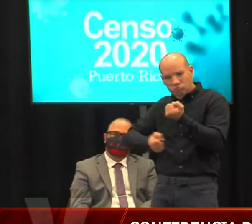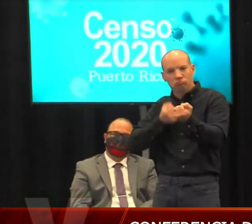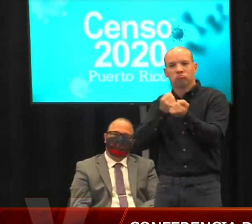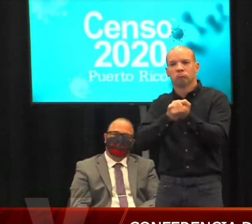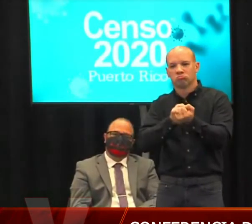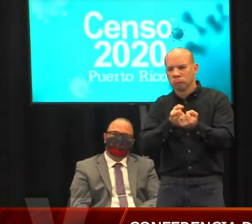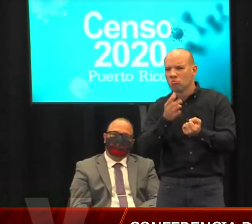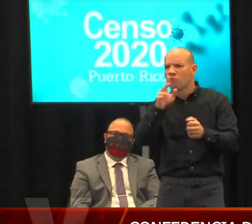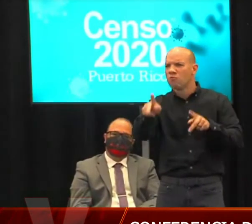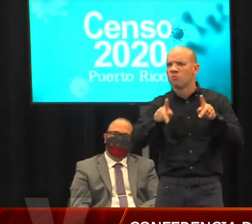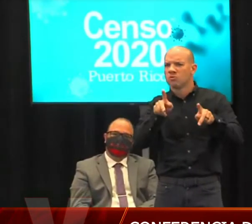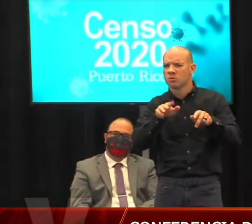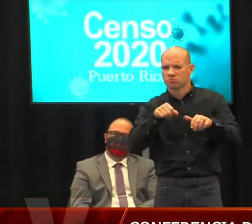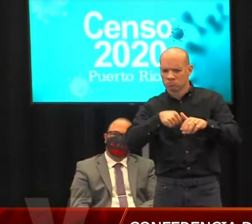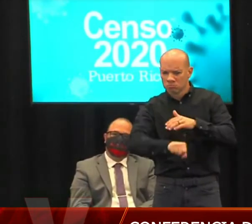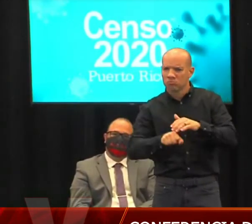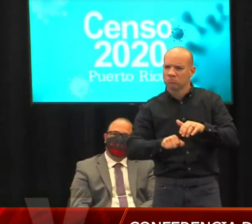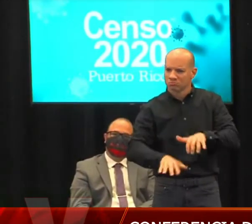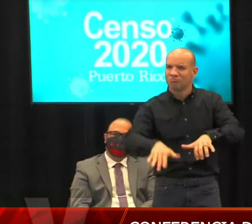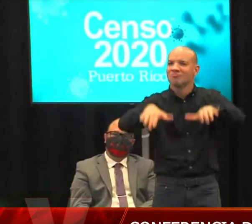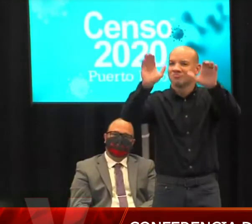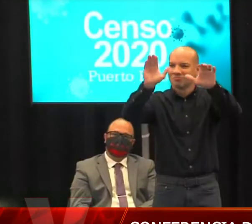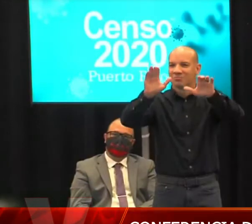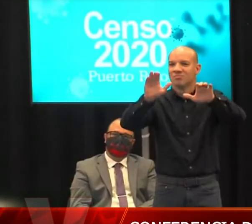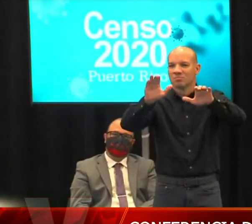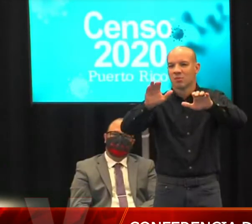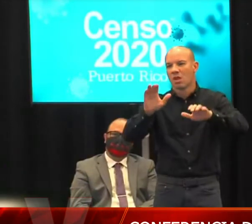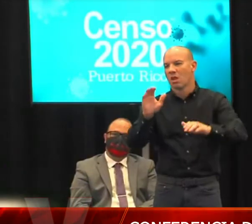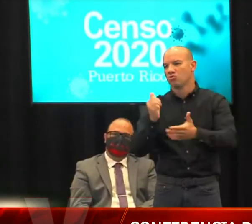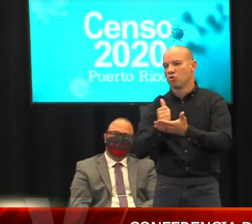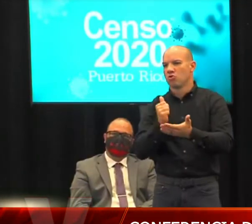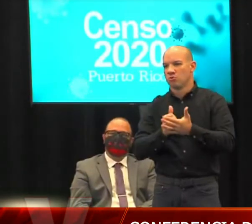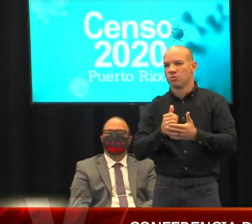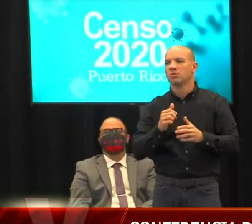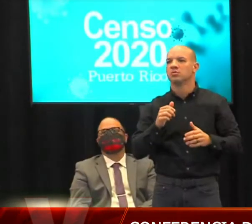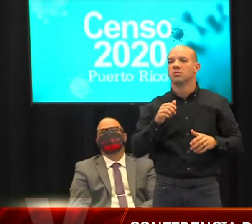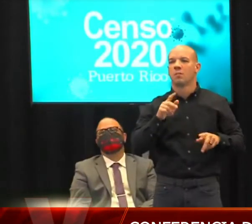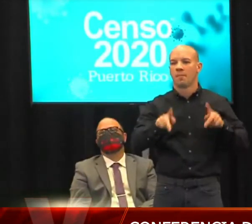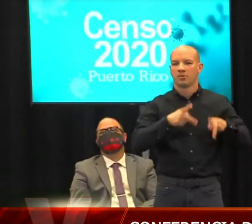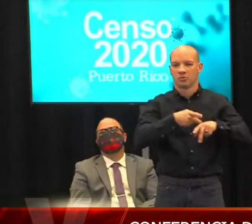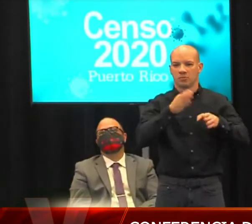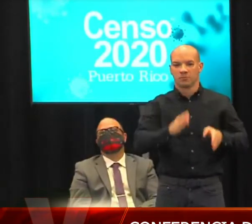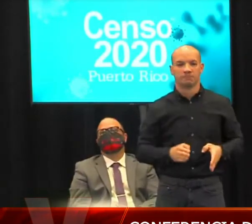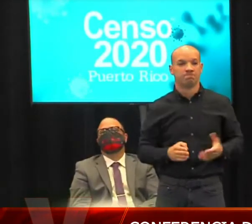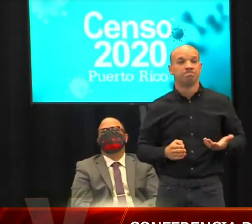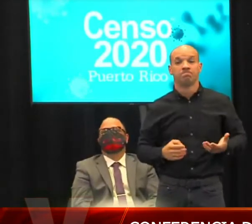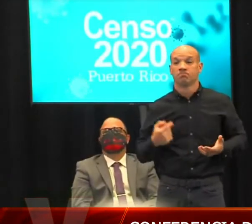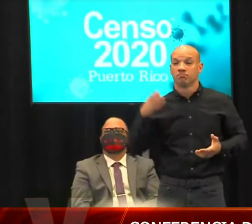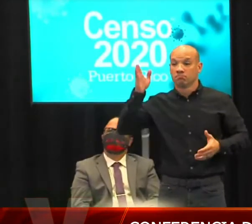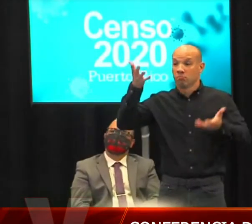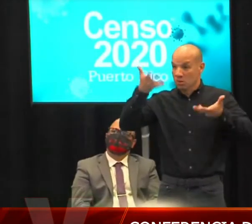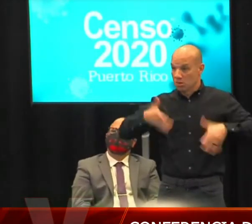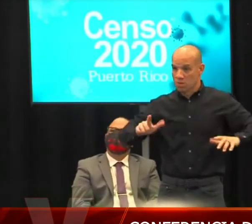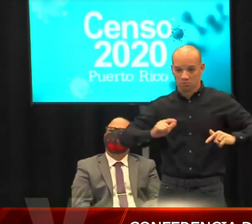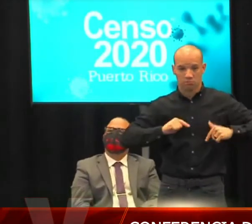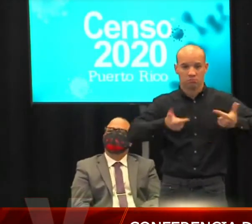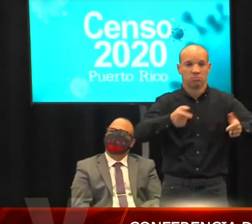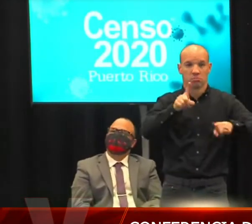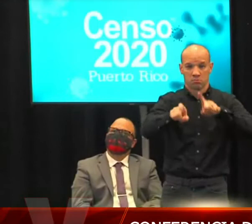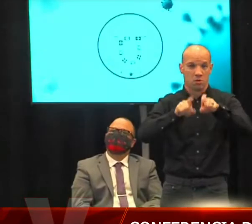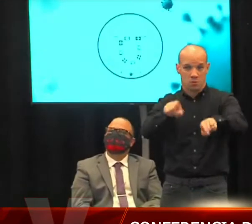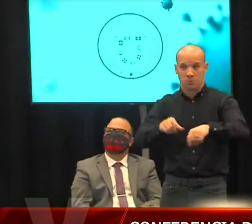forma parte de los recursos con los que contamos para beneficiar al pueblo puertorriqueño. Así que esa sería toda la información. Podemos pasar a las preguntas.